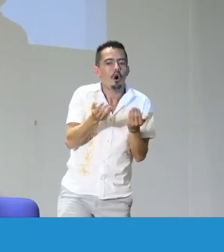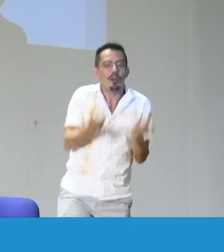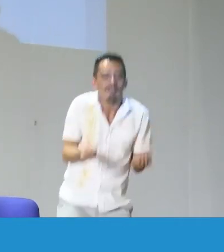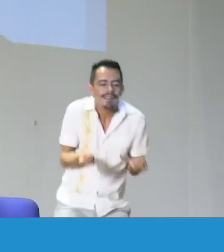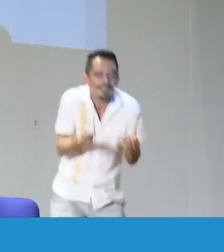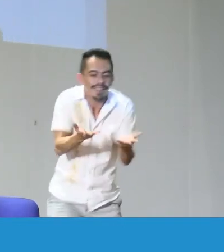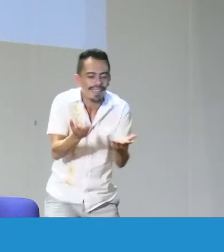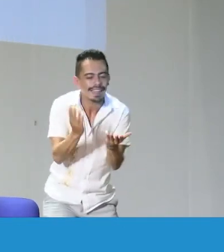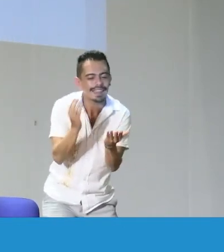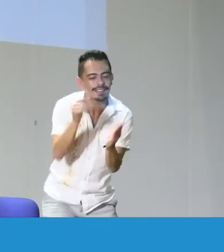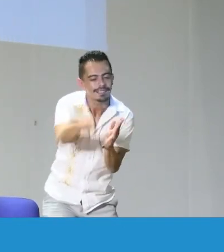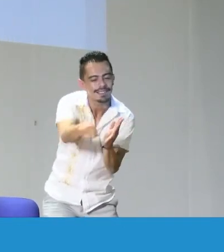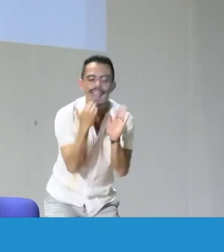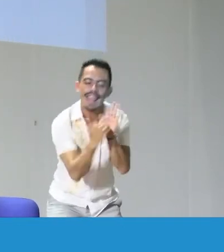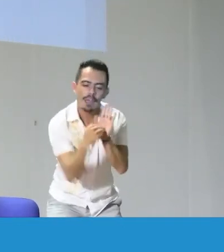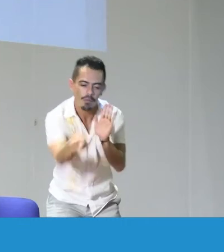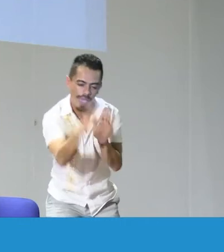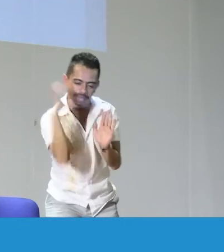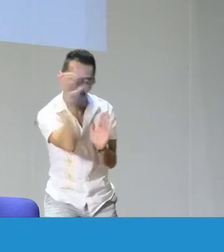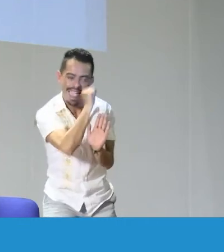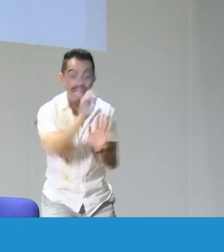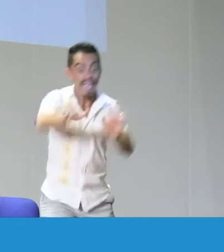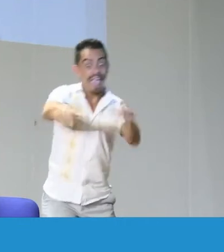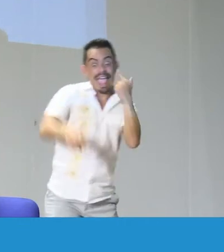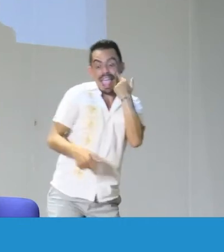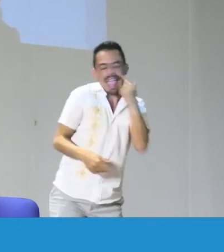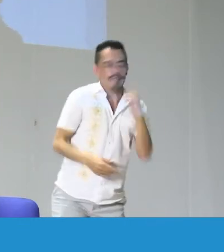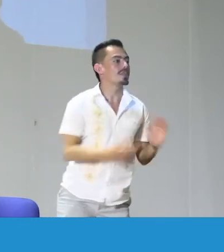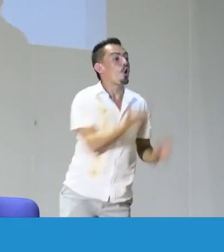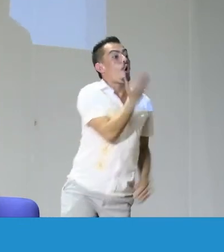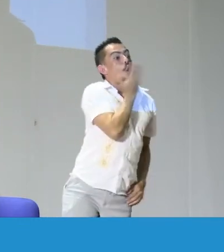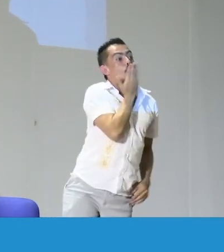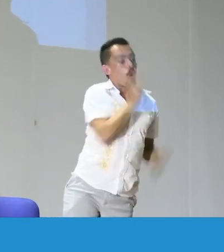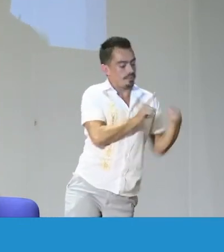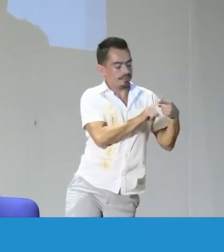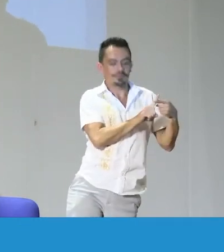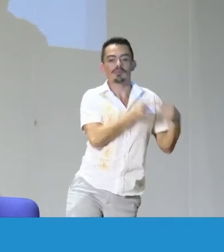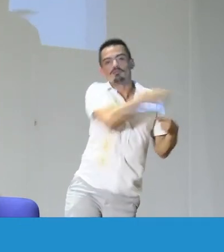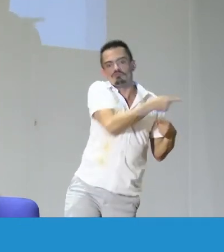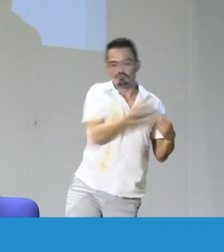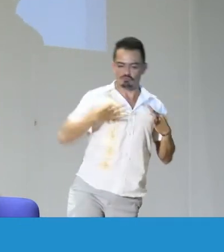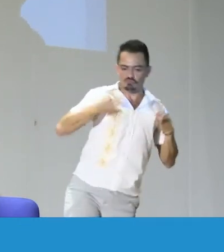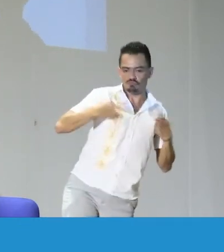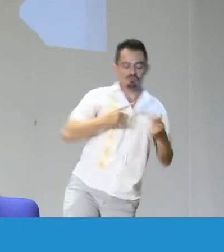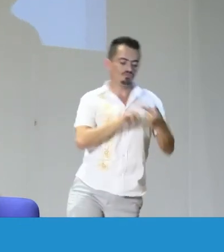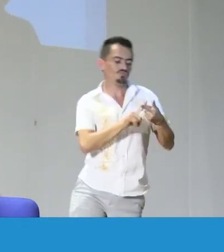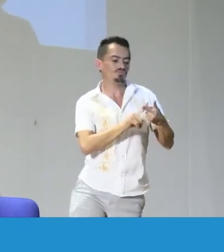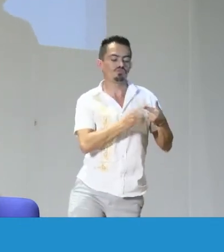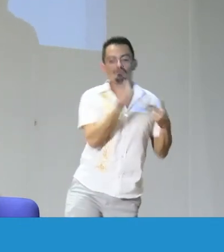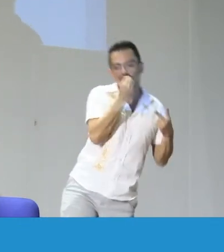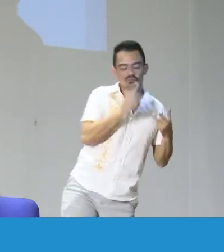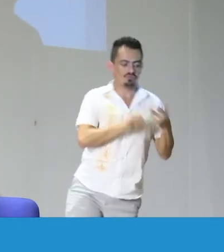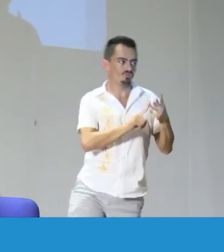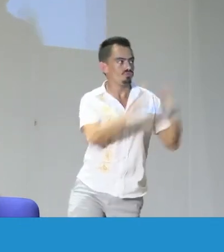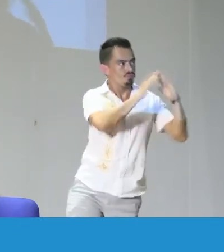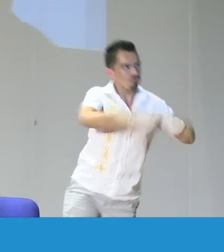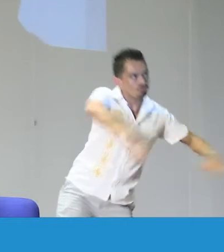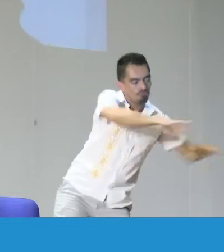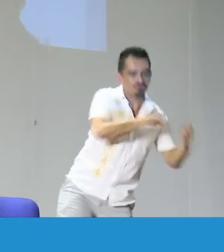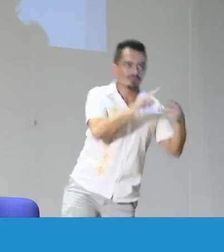ahora bien, es importante brindar siempre ejemplos al niño para que pueda comprender. Por